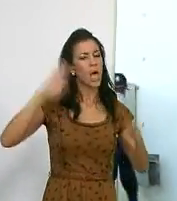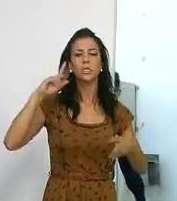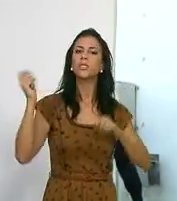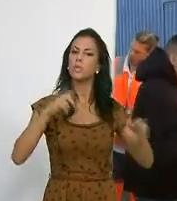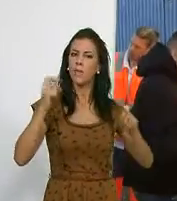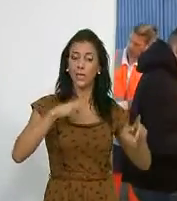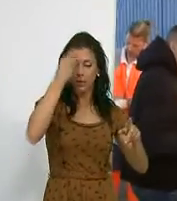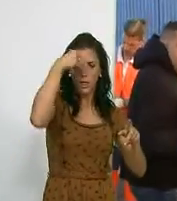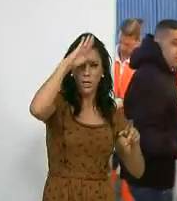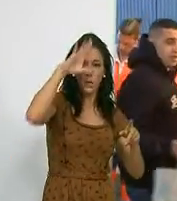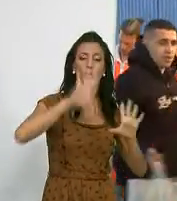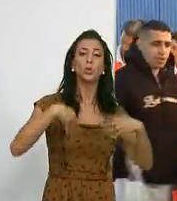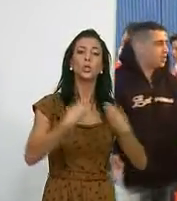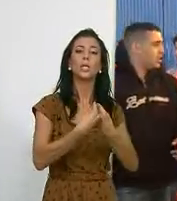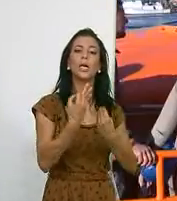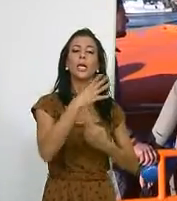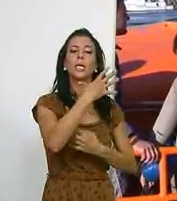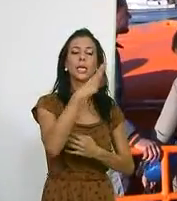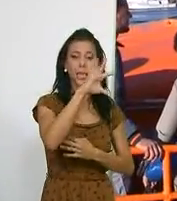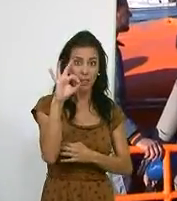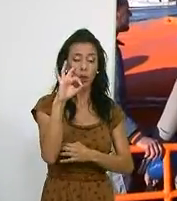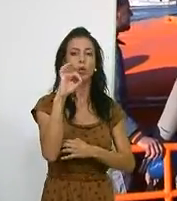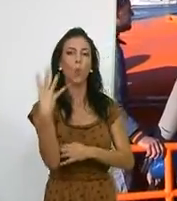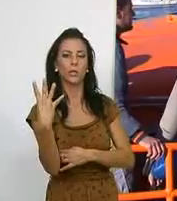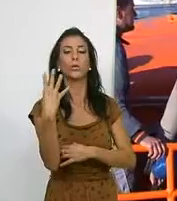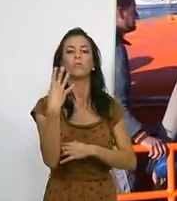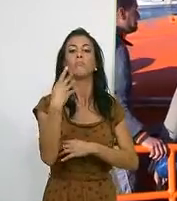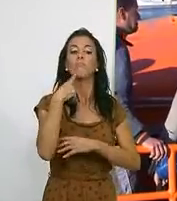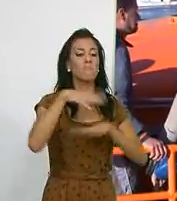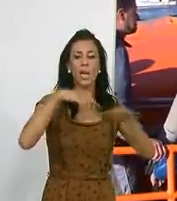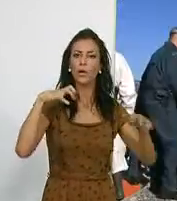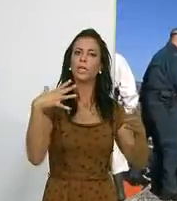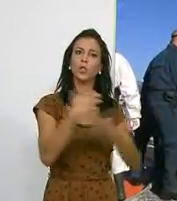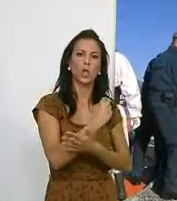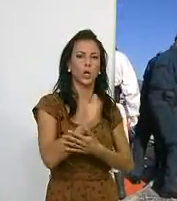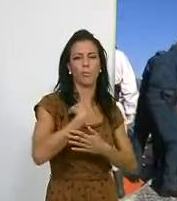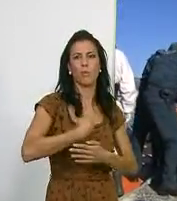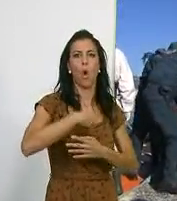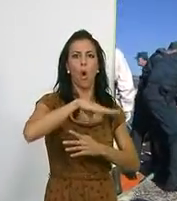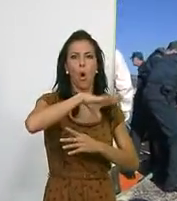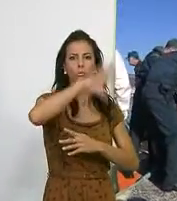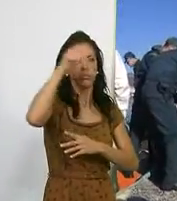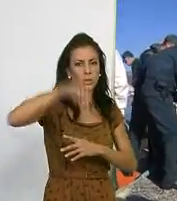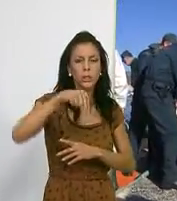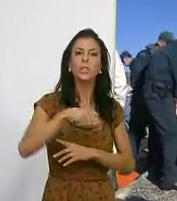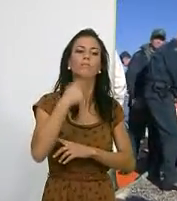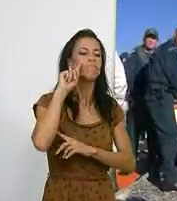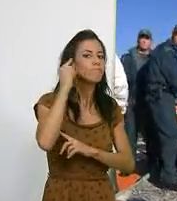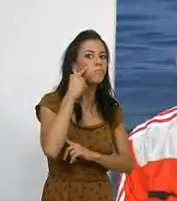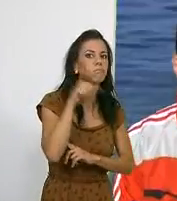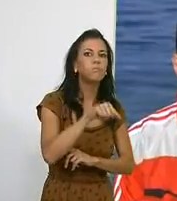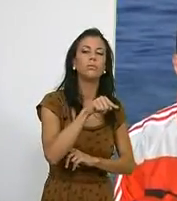inmigrantes desde enero, con un total de 504, la gran mayoría de ellos de origen subsahariano e